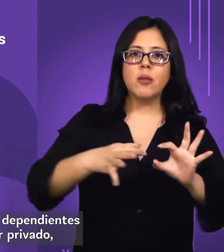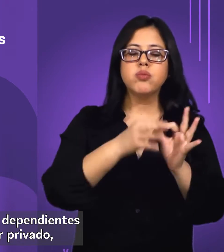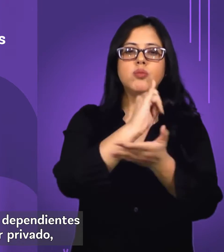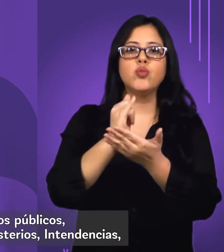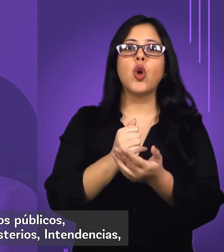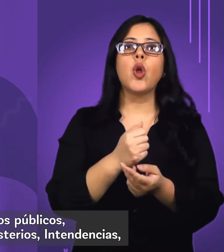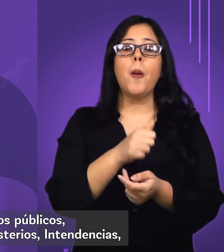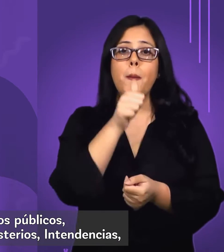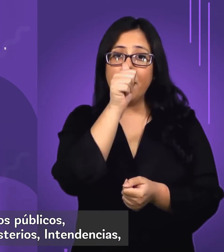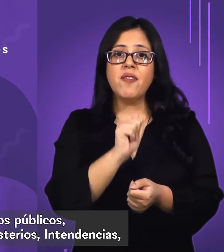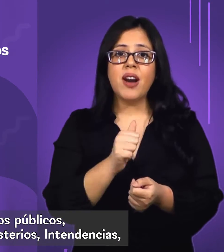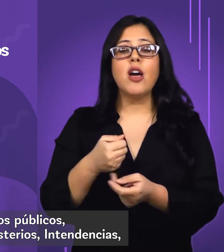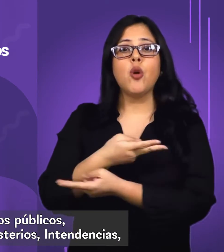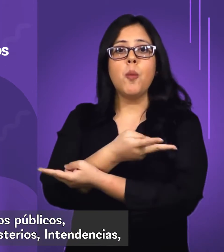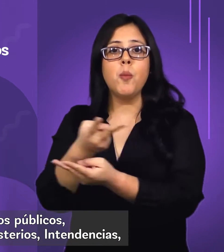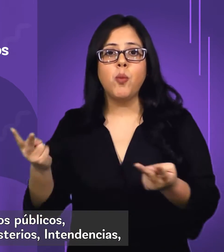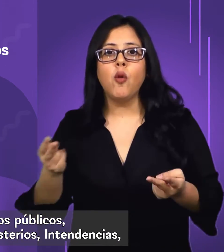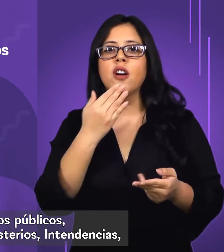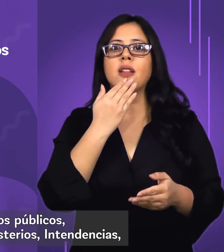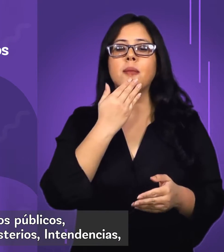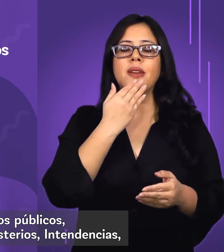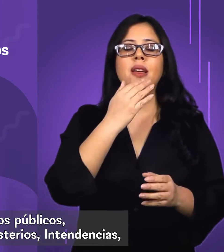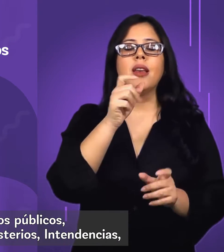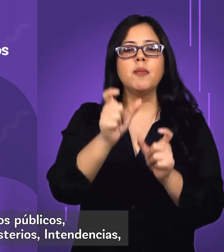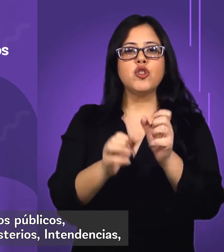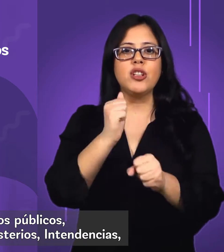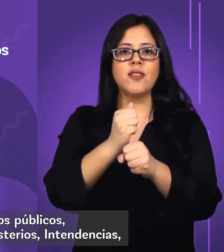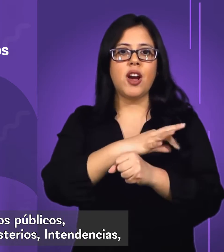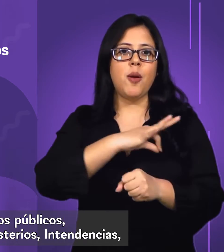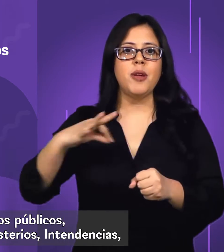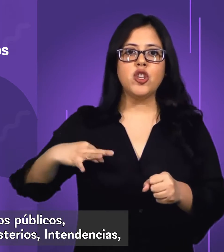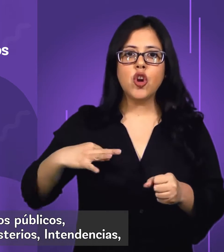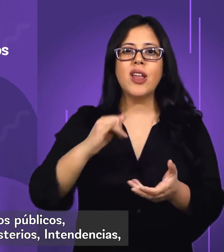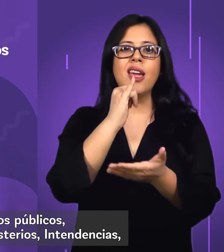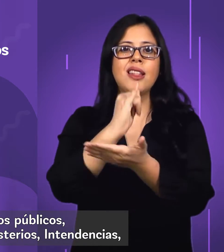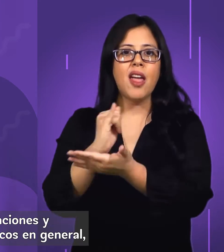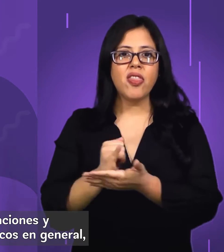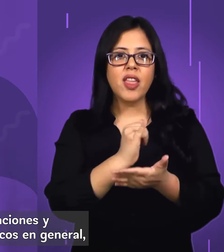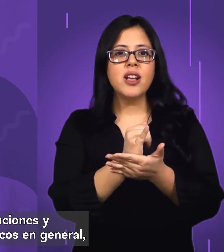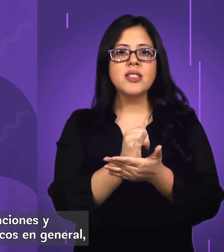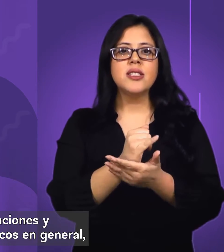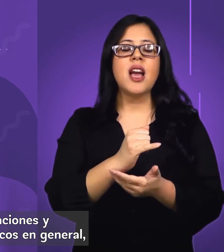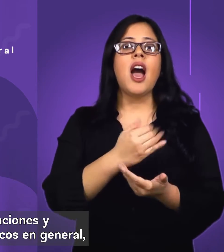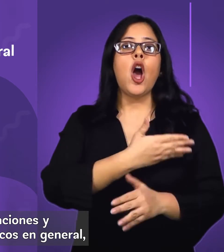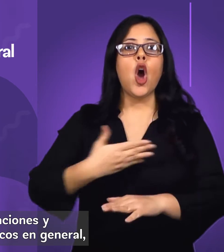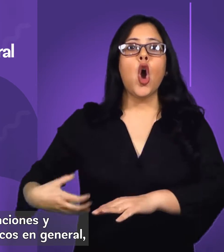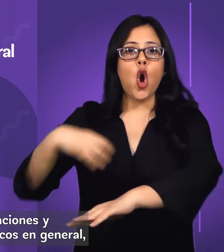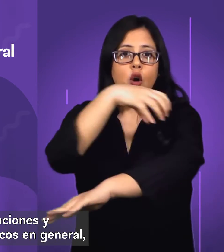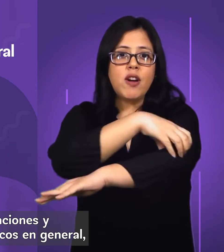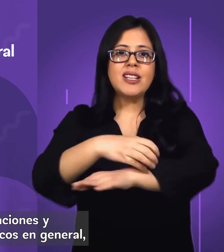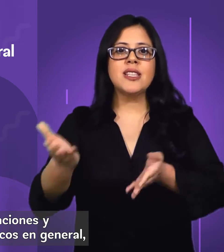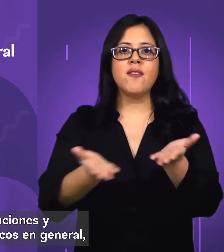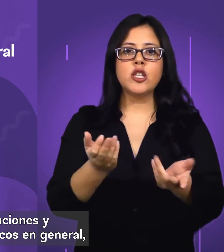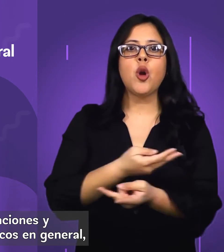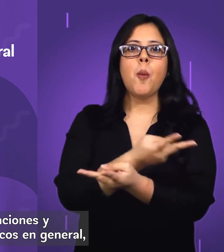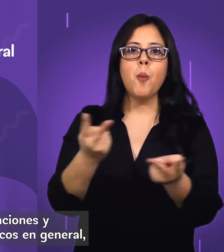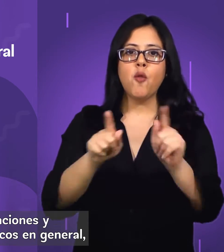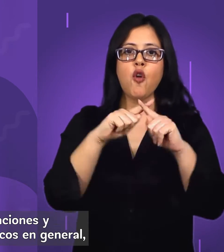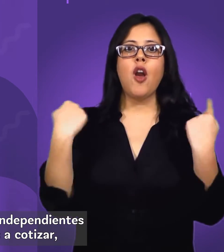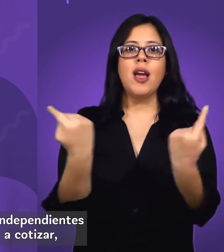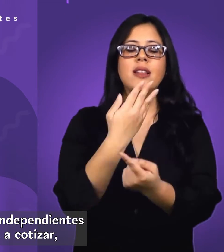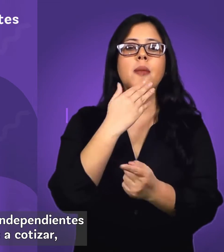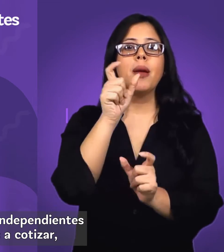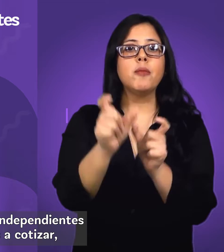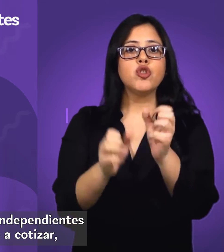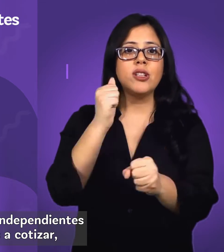privado, funcionarios públicos, trabajadores de ministerios, intendencias, gobernaciones y servicios públicos en general,